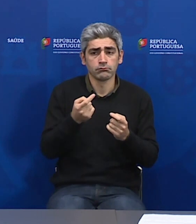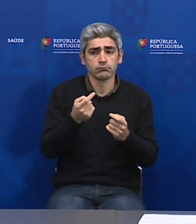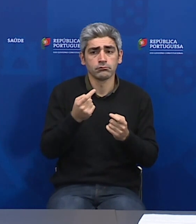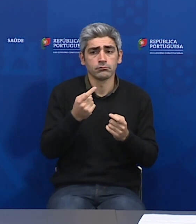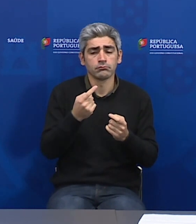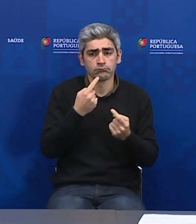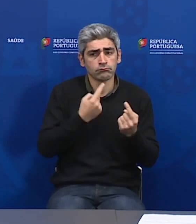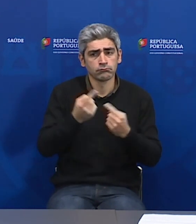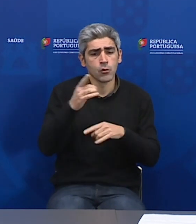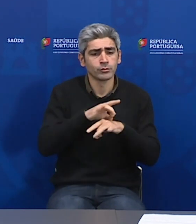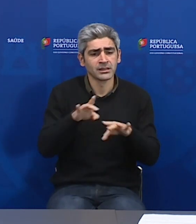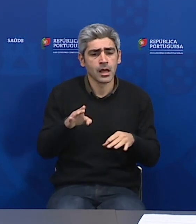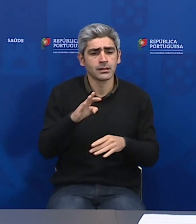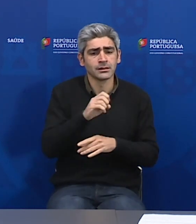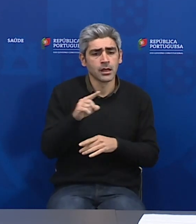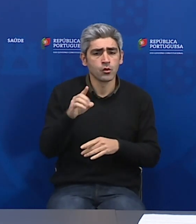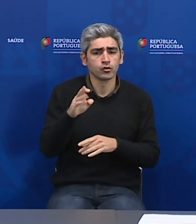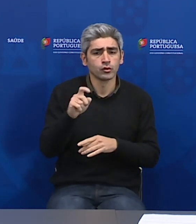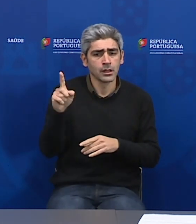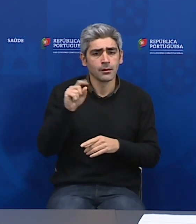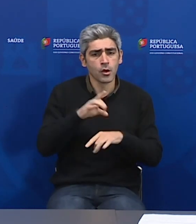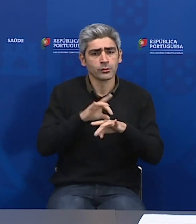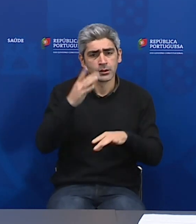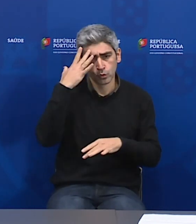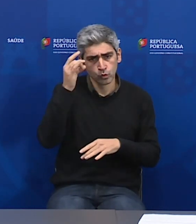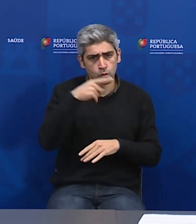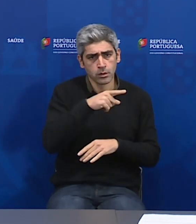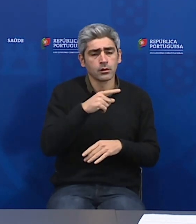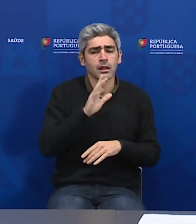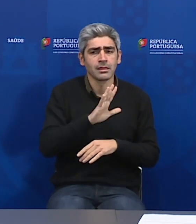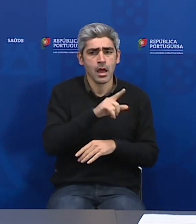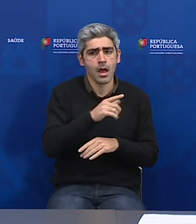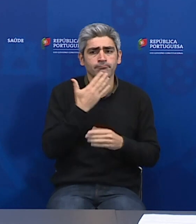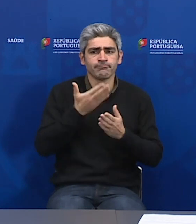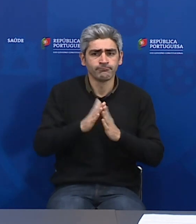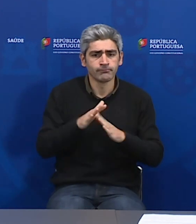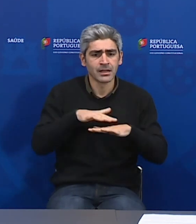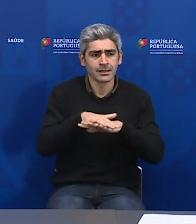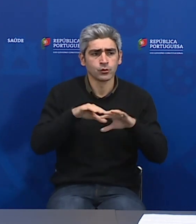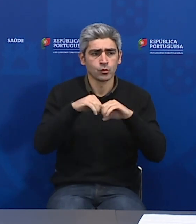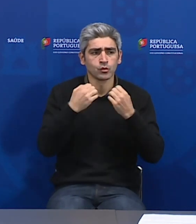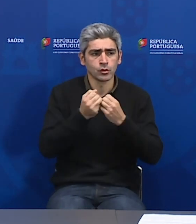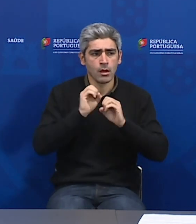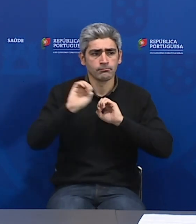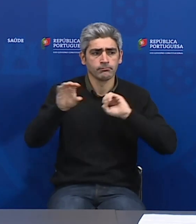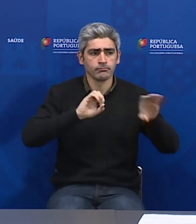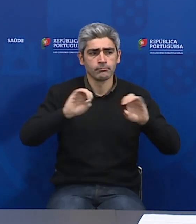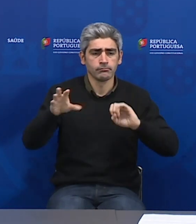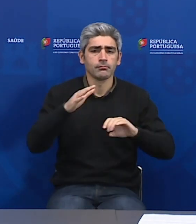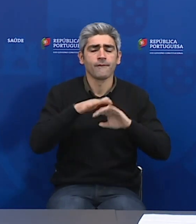aliás, denúncia do Hospital de São José e também do Hospital de Setúbal, que estão a fazer, inclusive, apelos nas redes sociais para que as pessoas